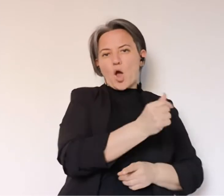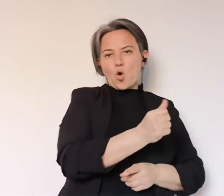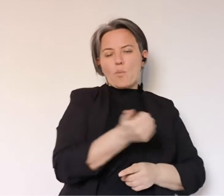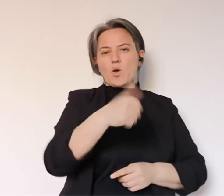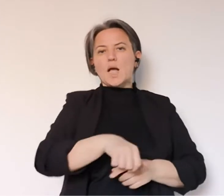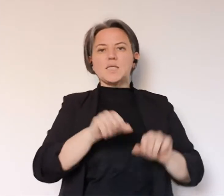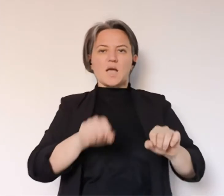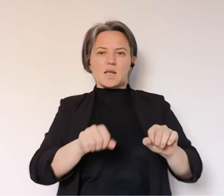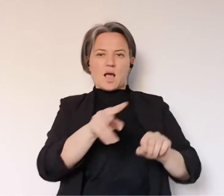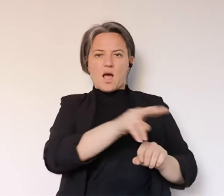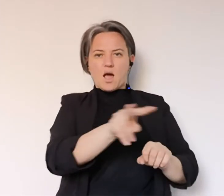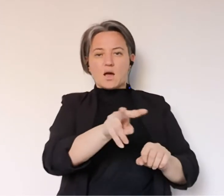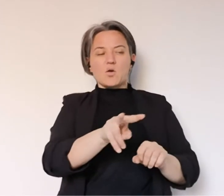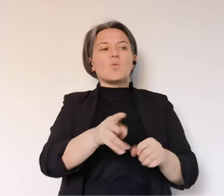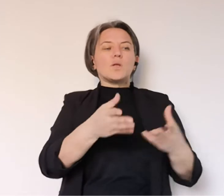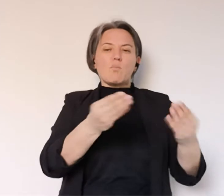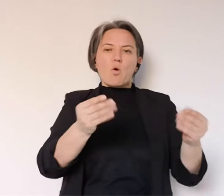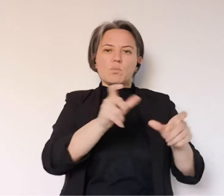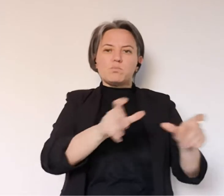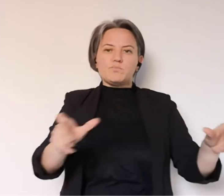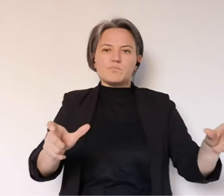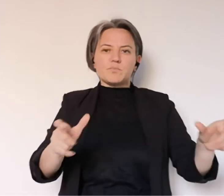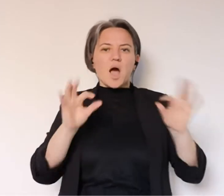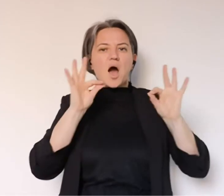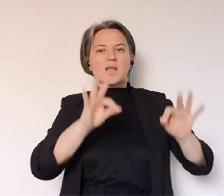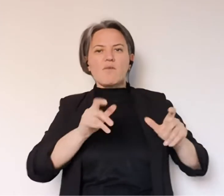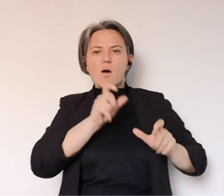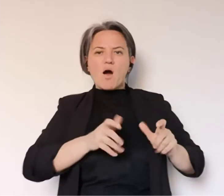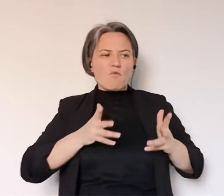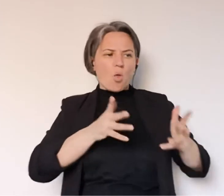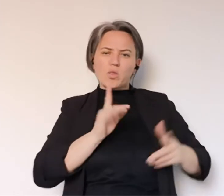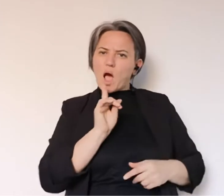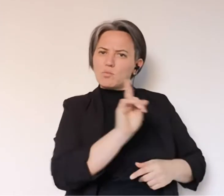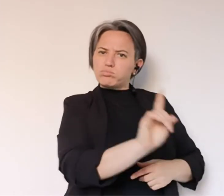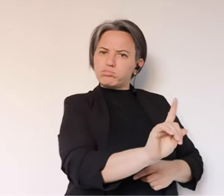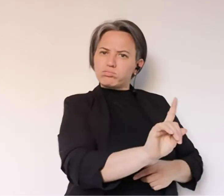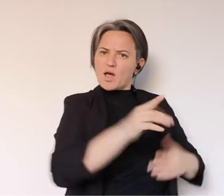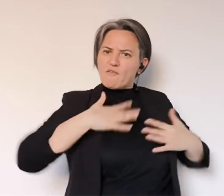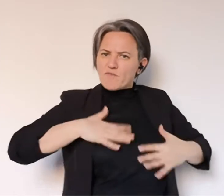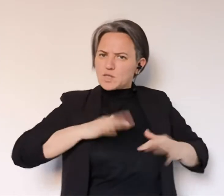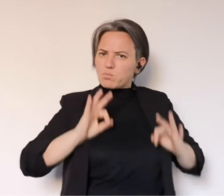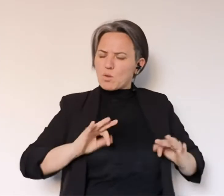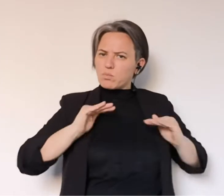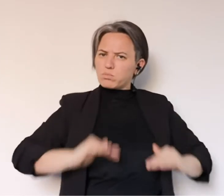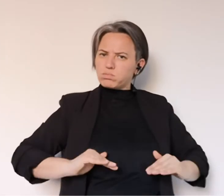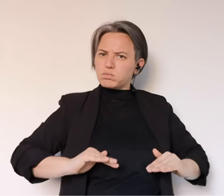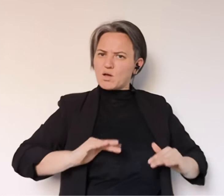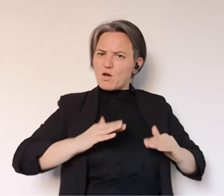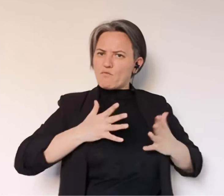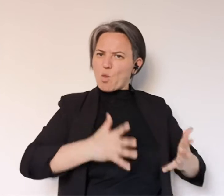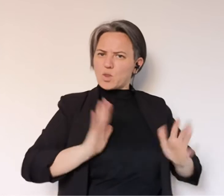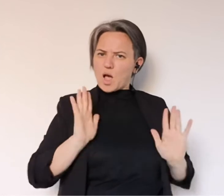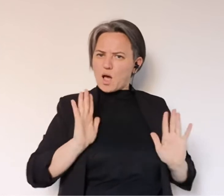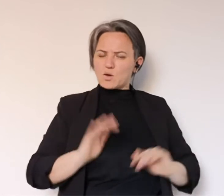bisognosi sia in termini economico-sociali sia in termini sanitari, quindi molti di voi vedranno arrivare il volontario